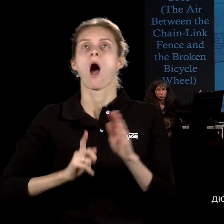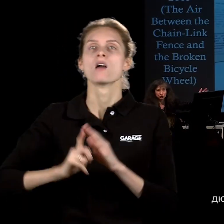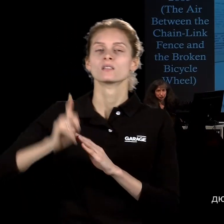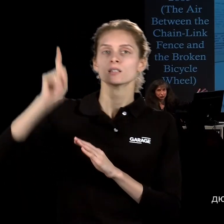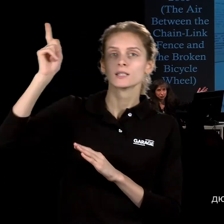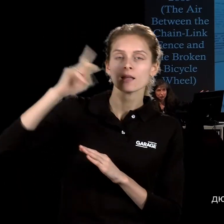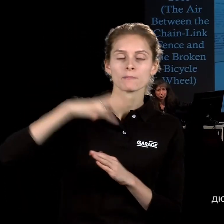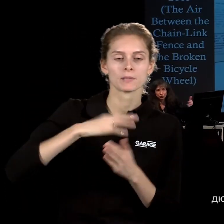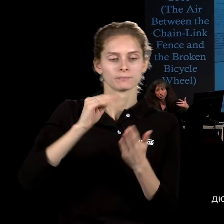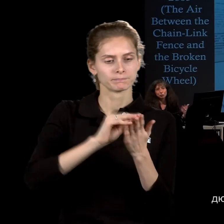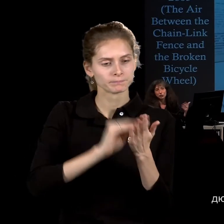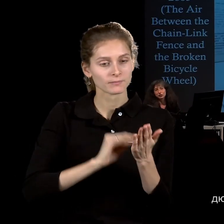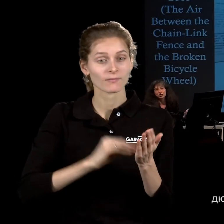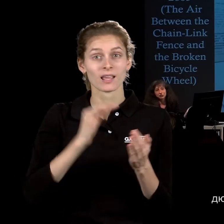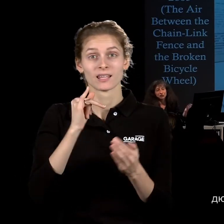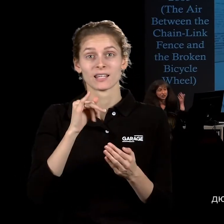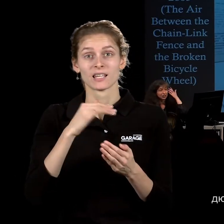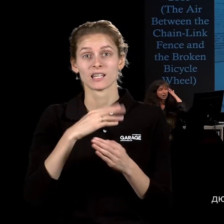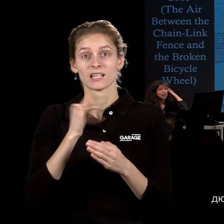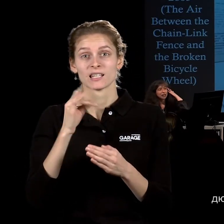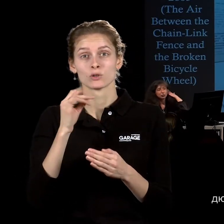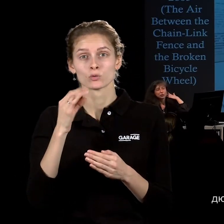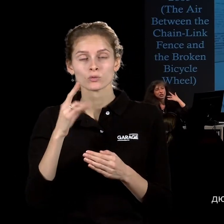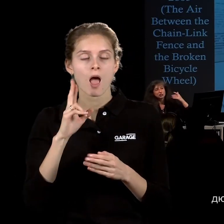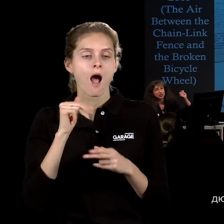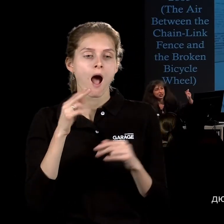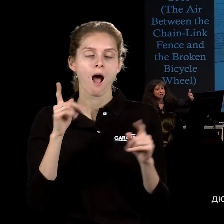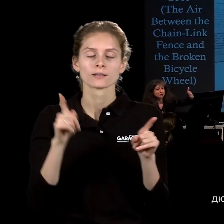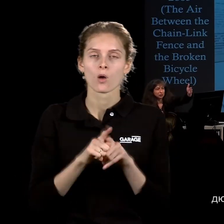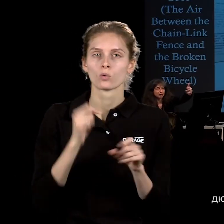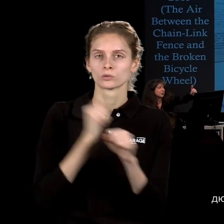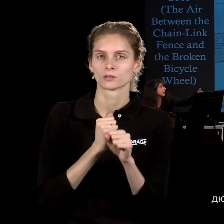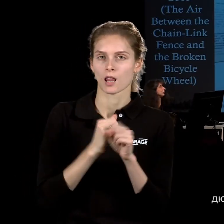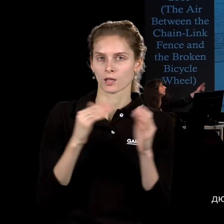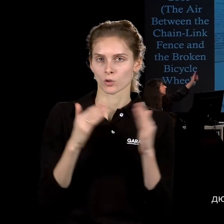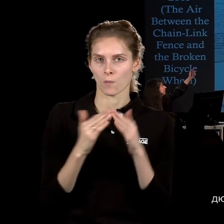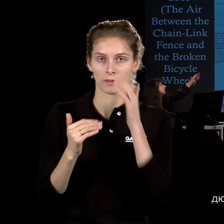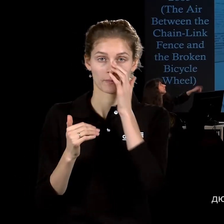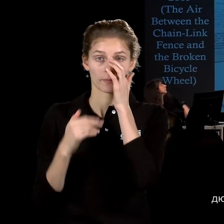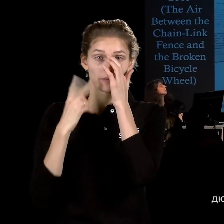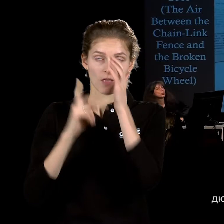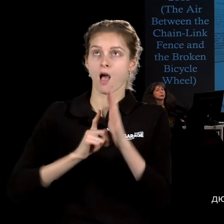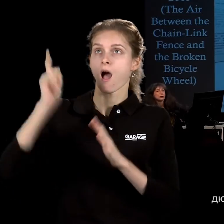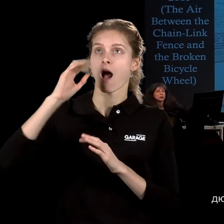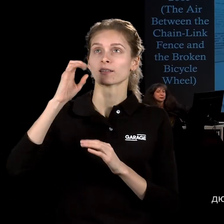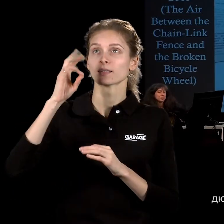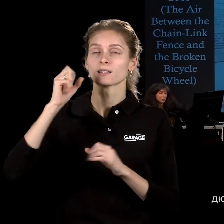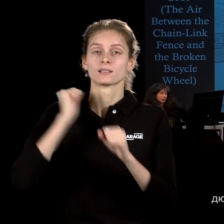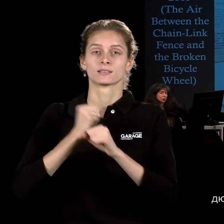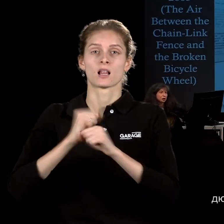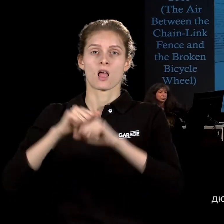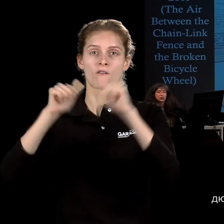устроить это у себя дома, то есть такое пиратское телевидение, но в качестве антенны, вот антенна, как вы видите, она сделана в форме